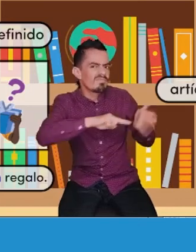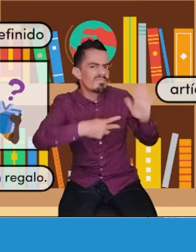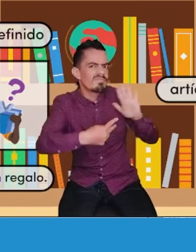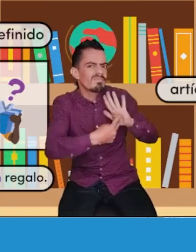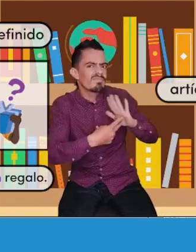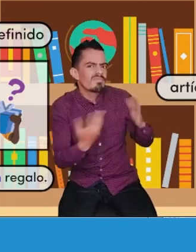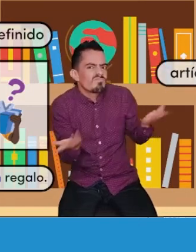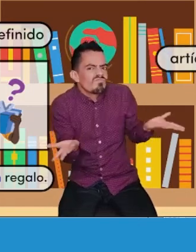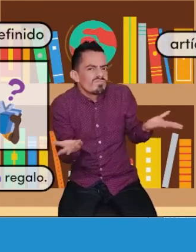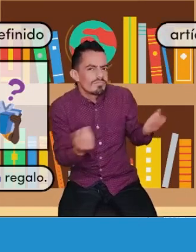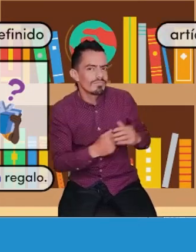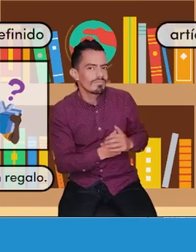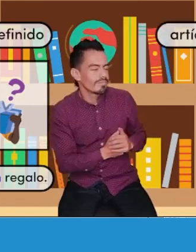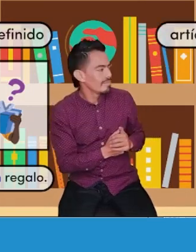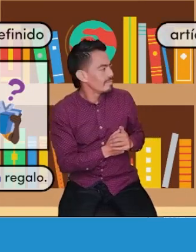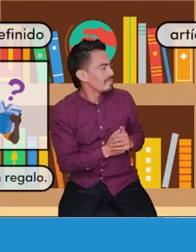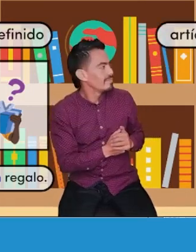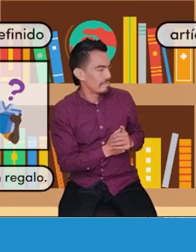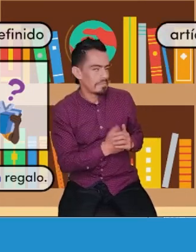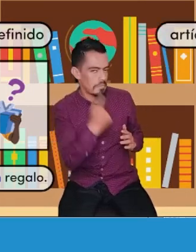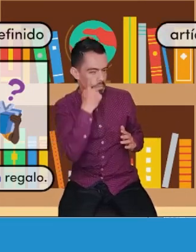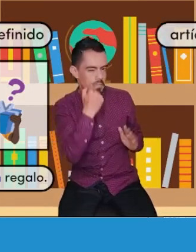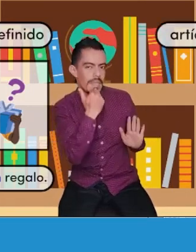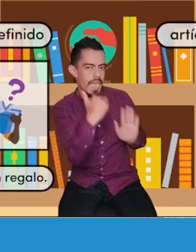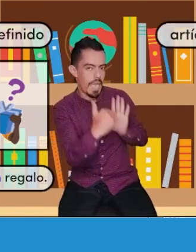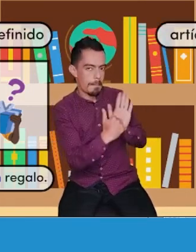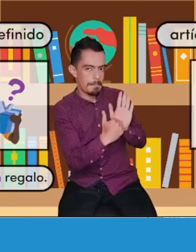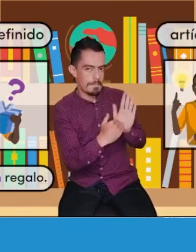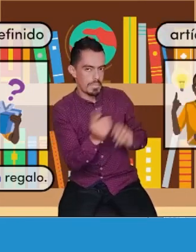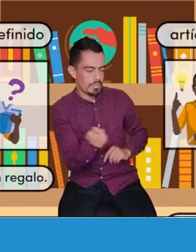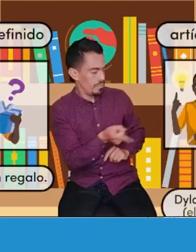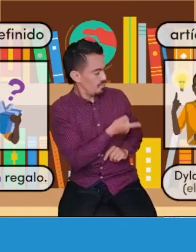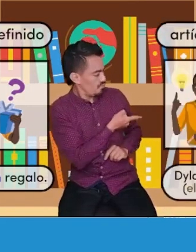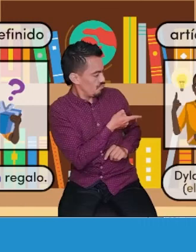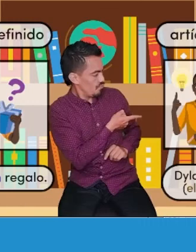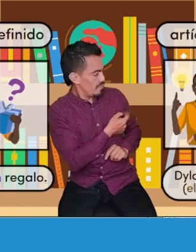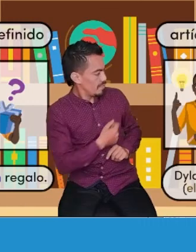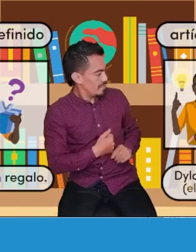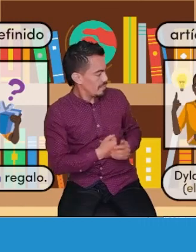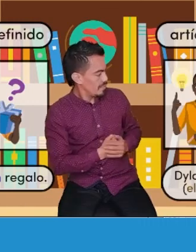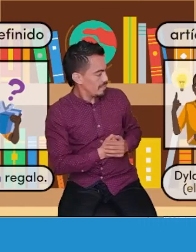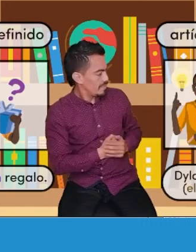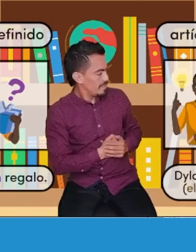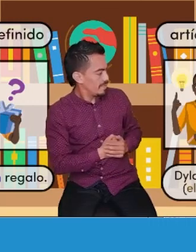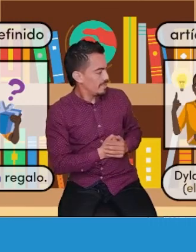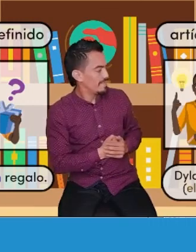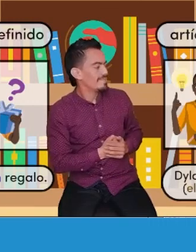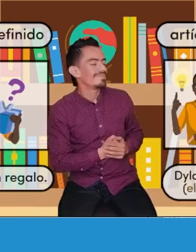cuenta del artículo. Ahora bien, ¿qué significa artículo definido? Vamos a poner un ejemplo.